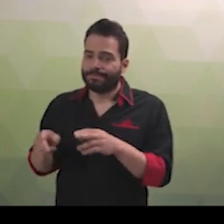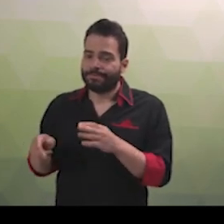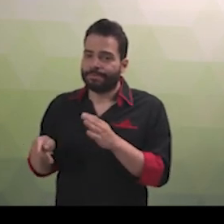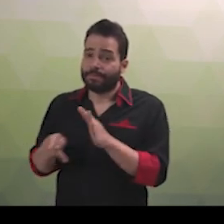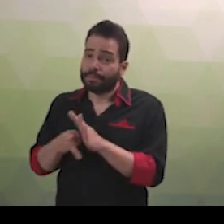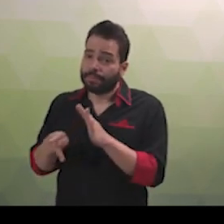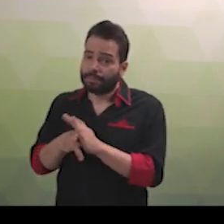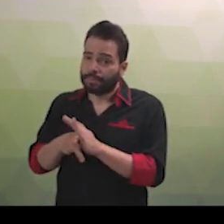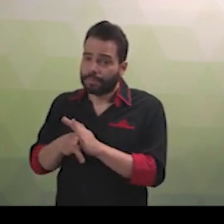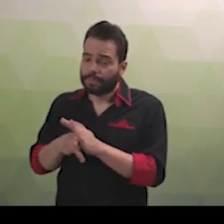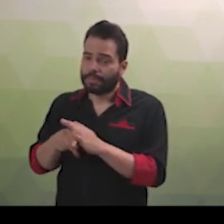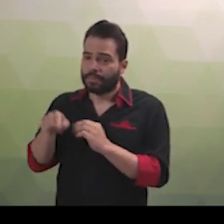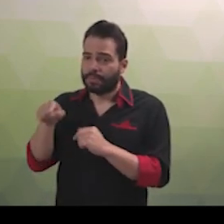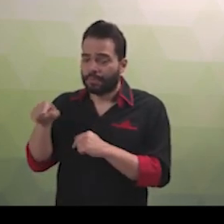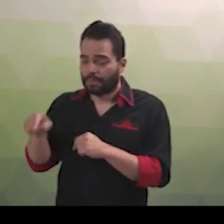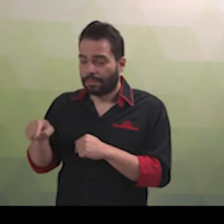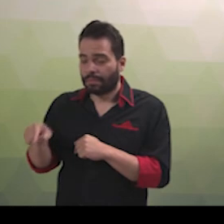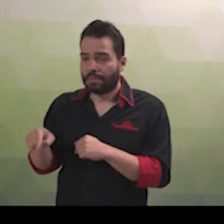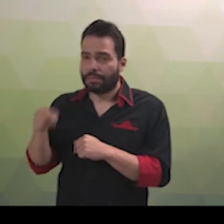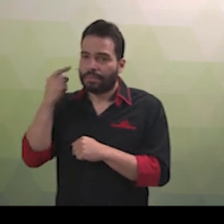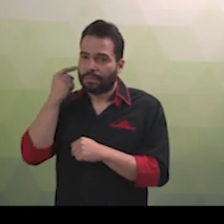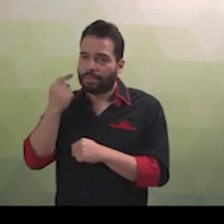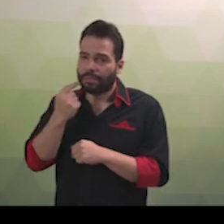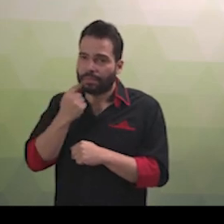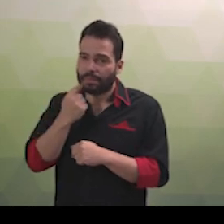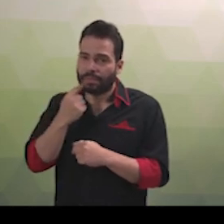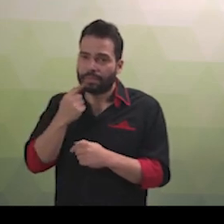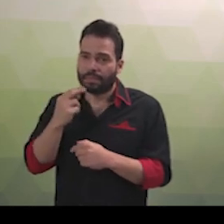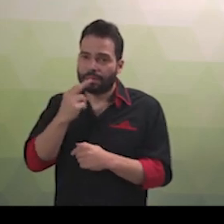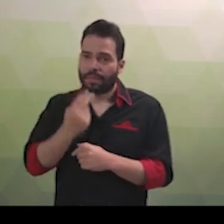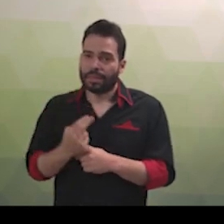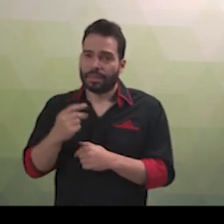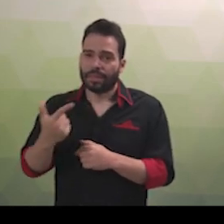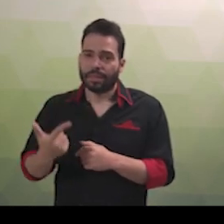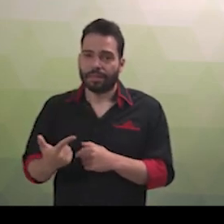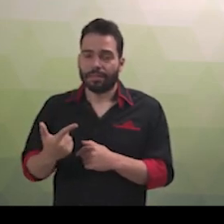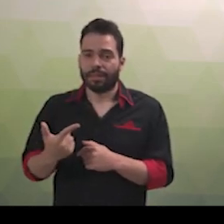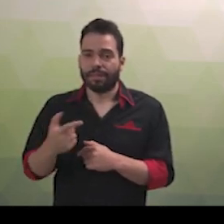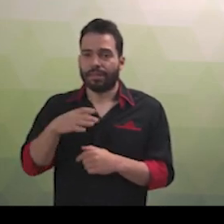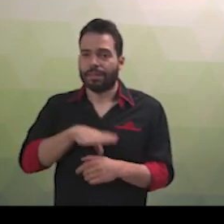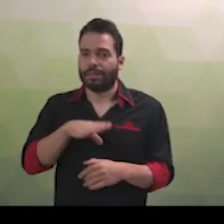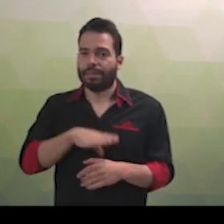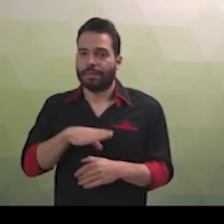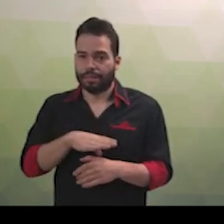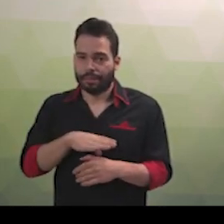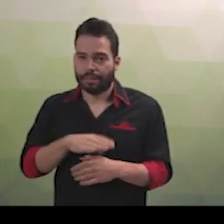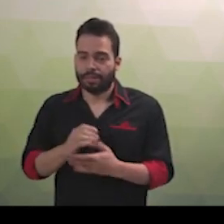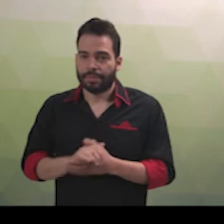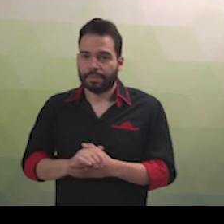e reconhecendo a singularidade linguística manifestada no aspecto formal da língua portuguesa. Desenvolver e adotar